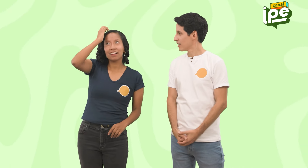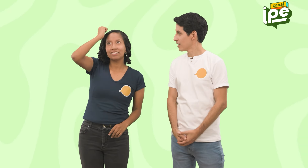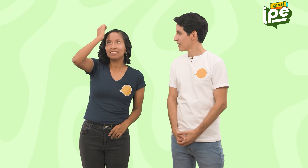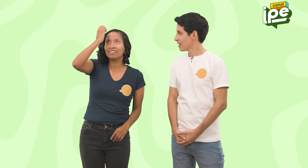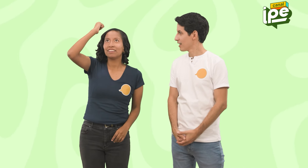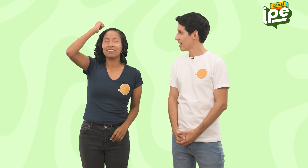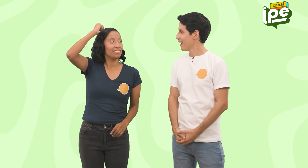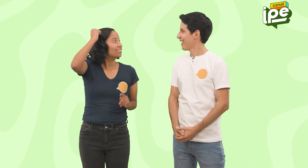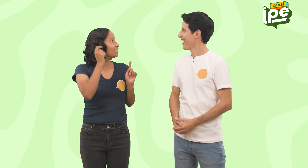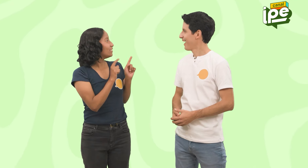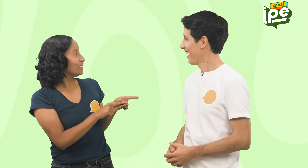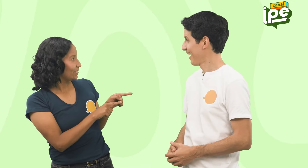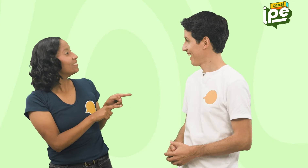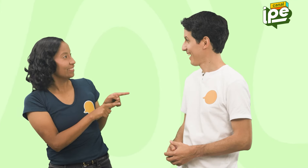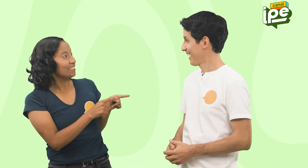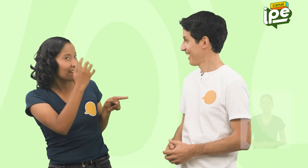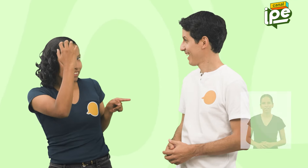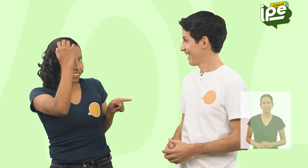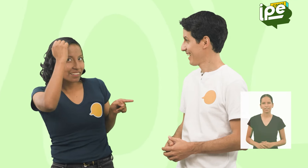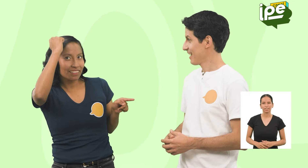Esta es tu seña A ver, repítela